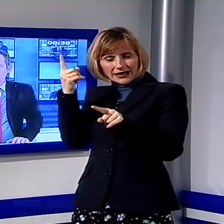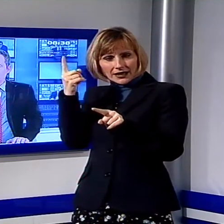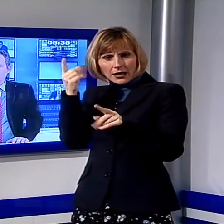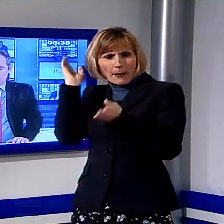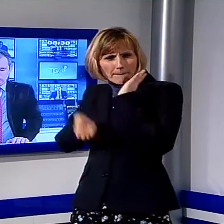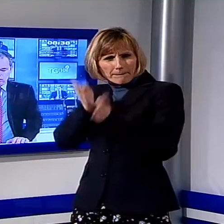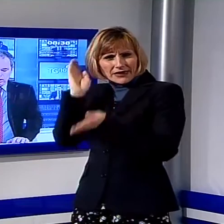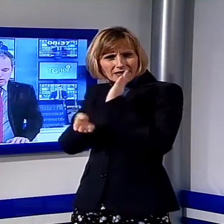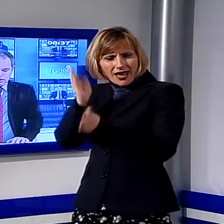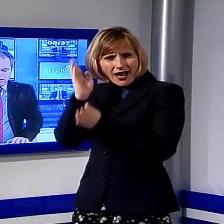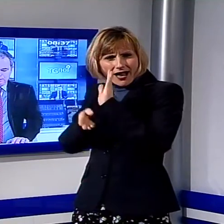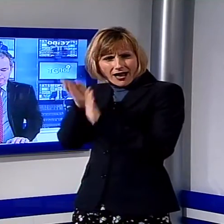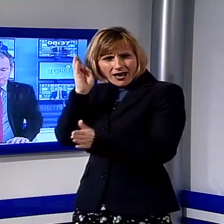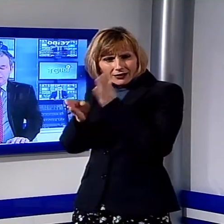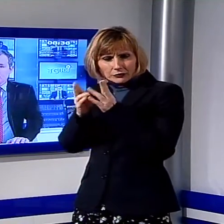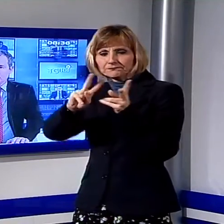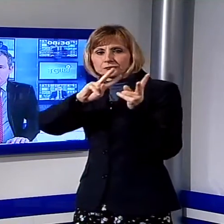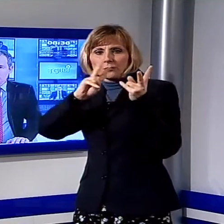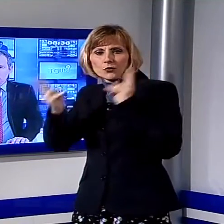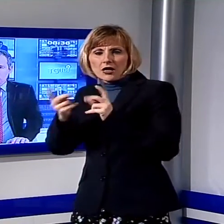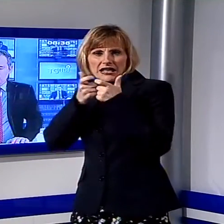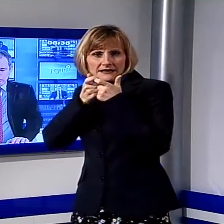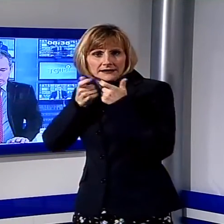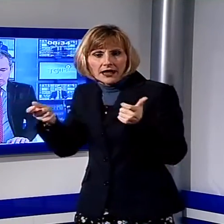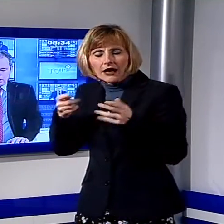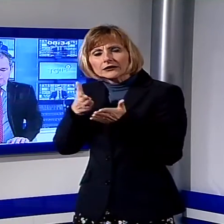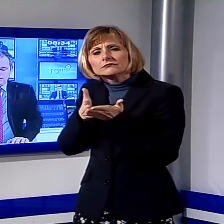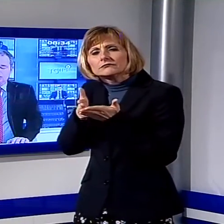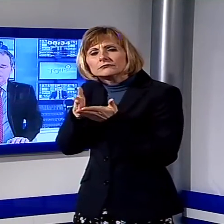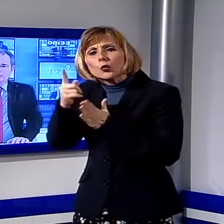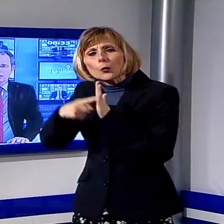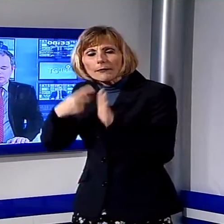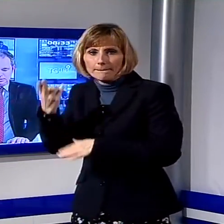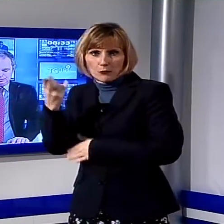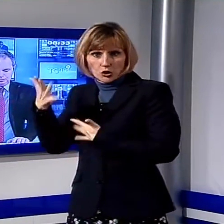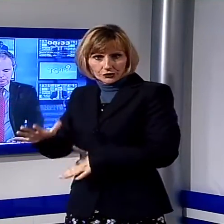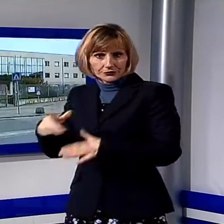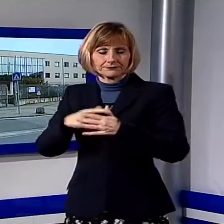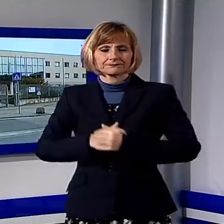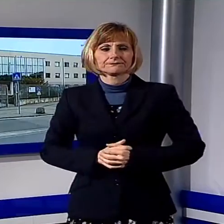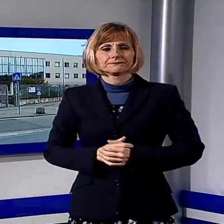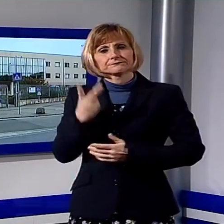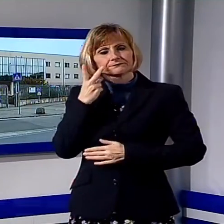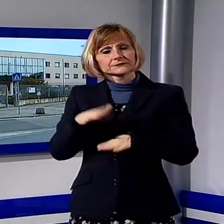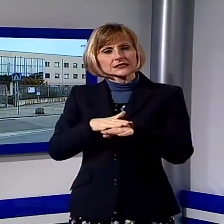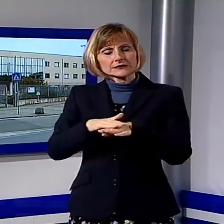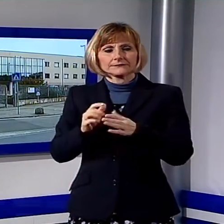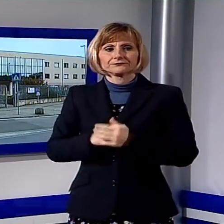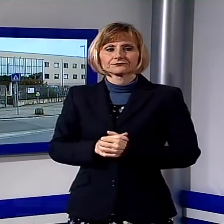pestaggio avvenuto appunto a Viareggio. Vediamo il servizio. Sarà sorvegliato speciale